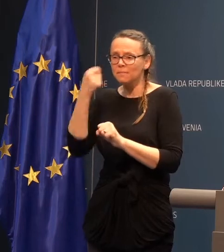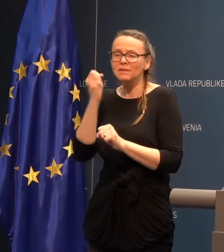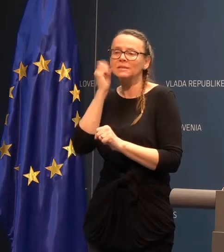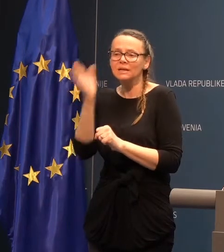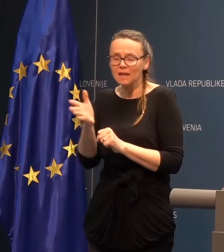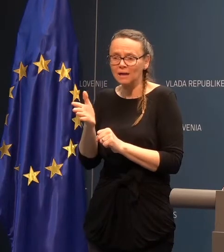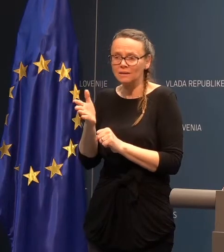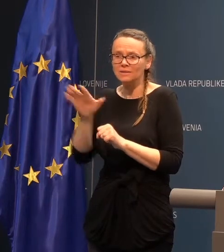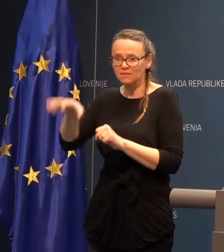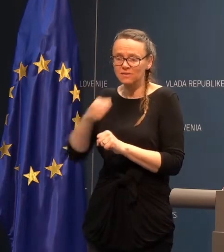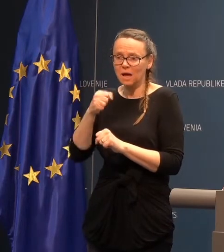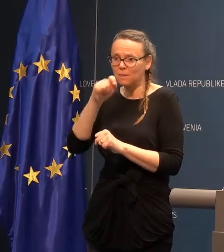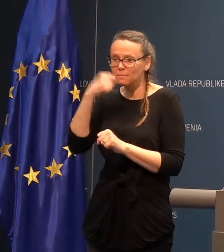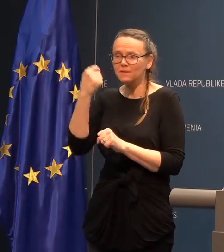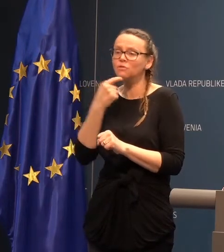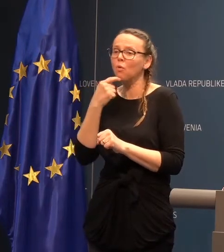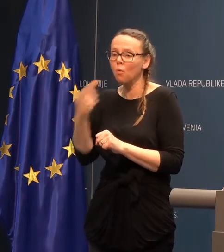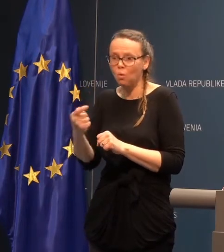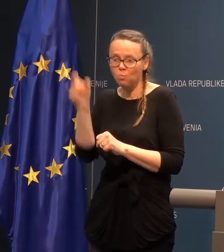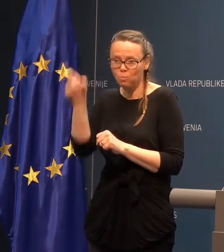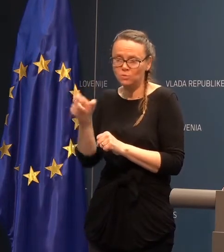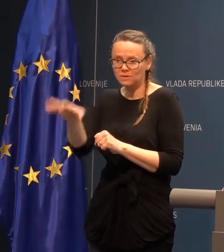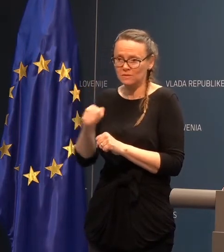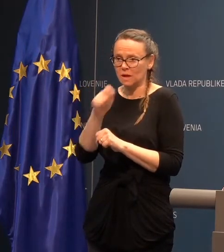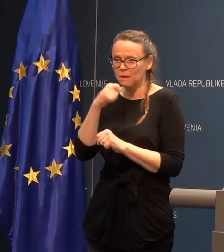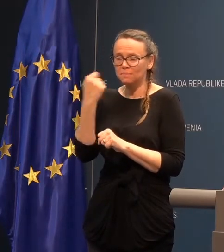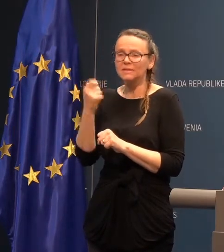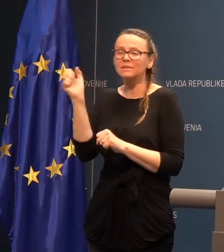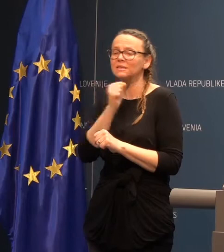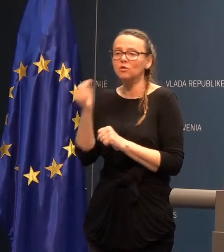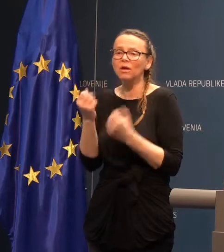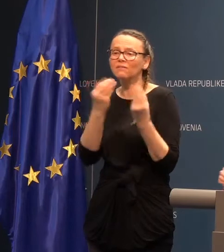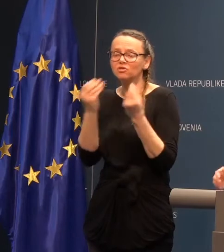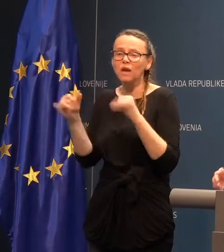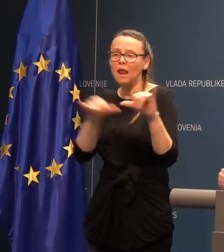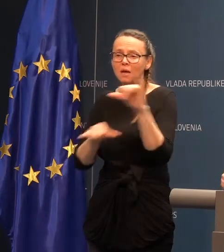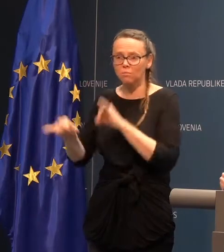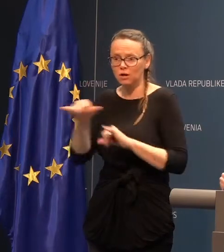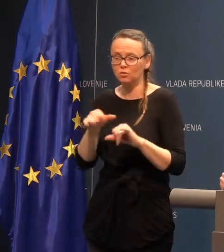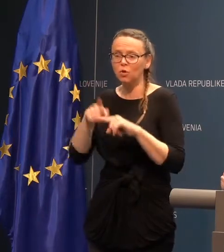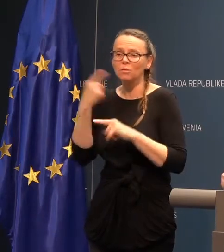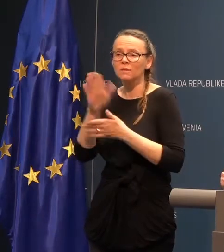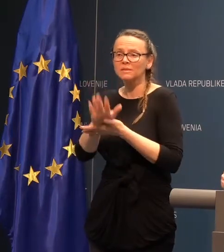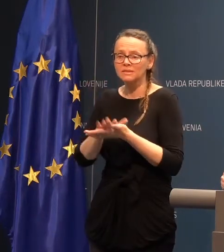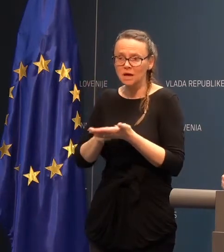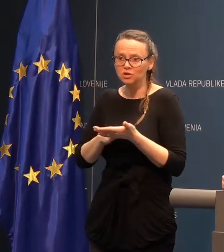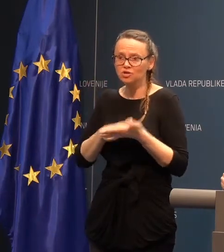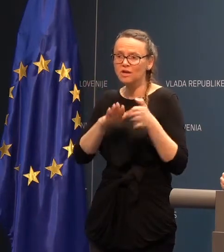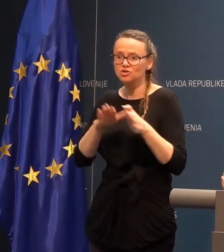se jemne brise, komu se jemne brise, ker praktično se večina laboratorijov se potem začne s časoma